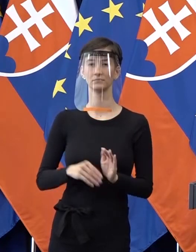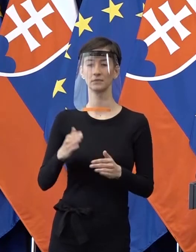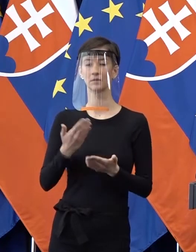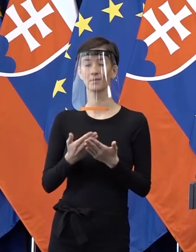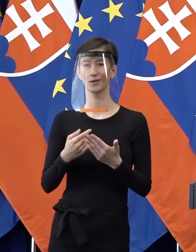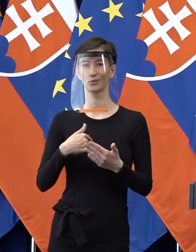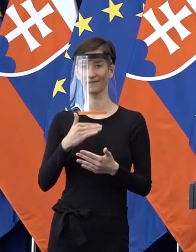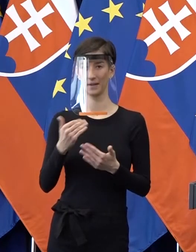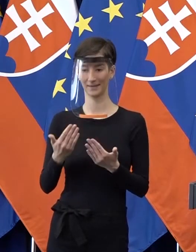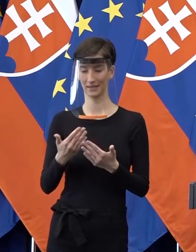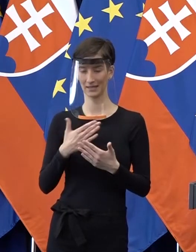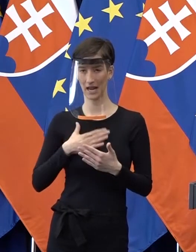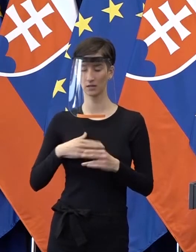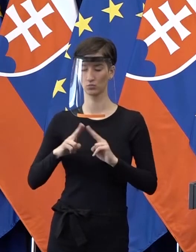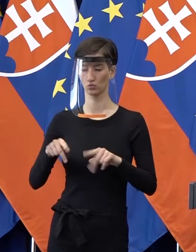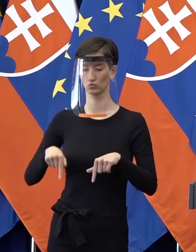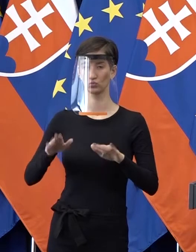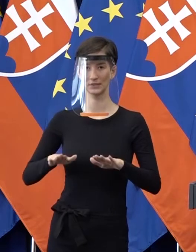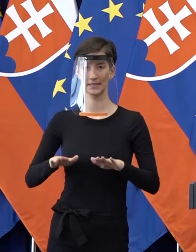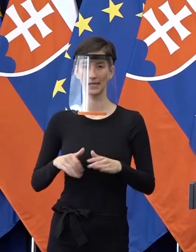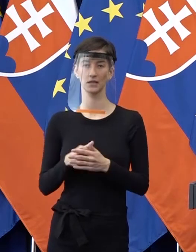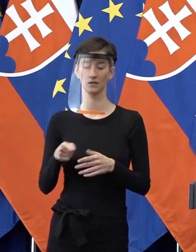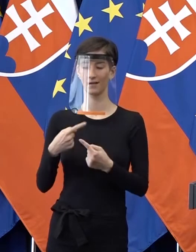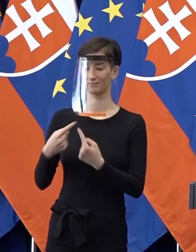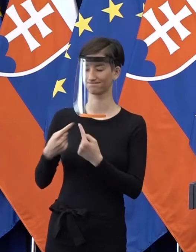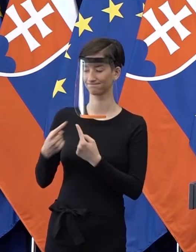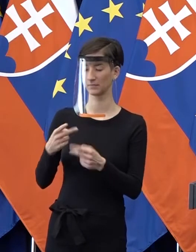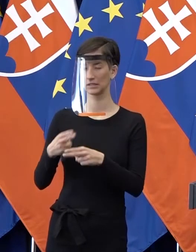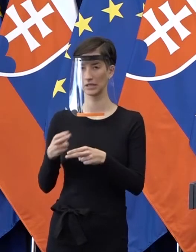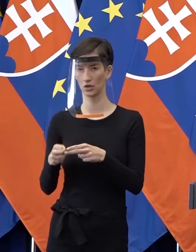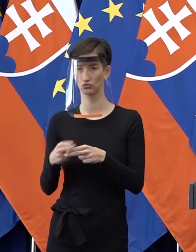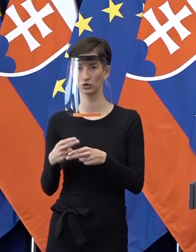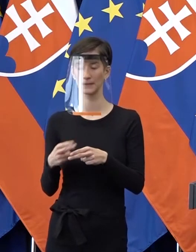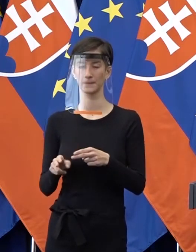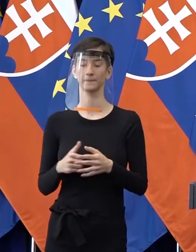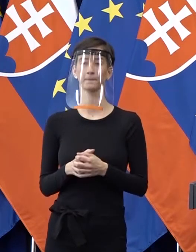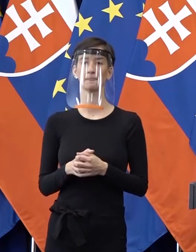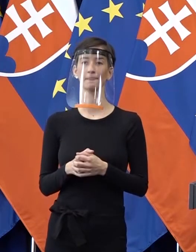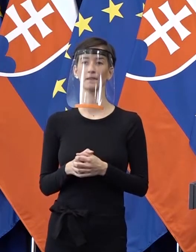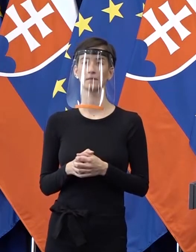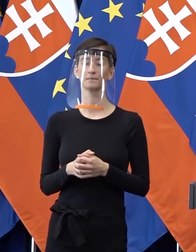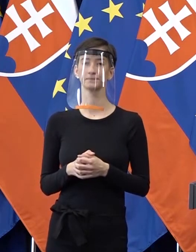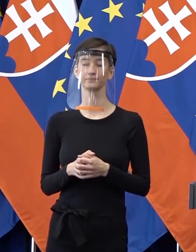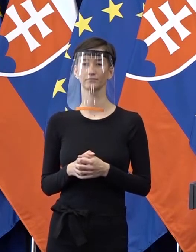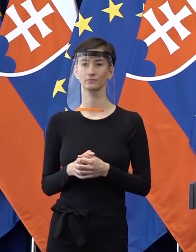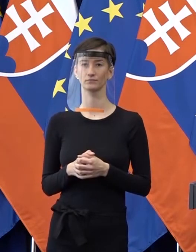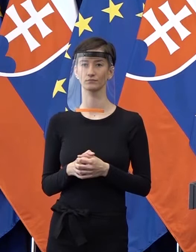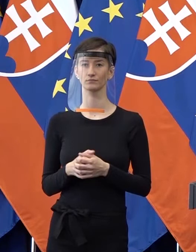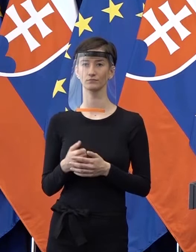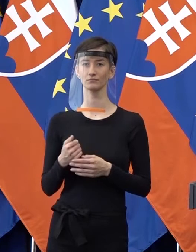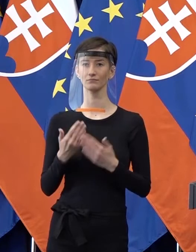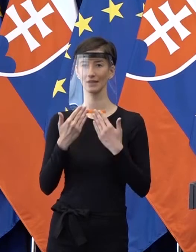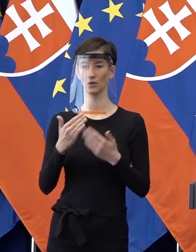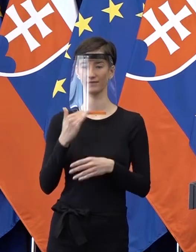naozaj nájsť také riešenie, ktoré pomôže ľuďom, ale aj je znesiteľné. Ja ďakujem veľmi